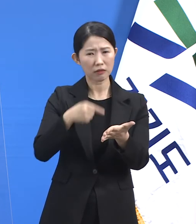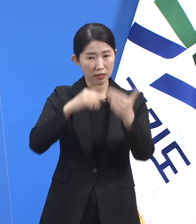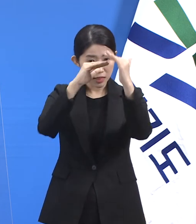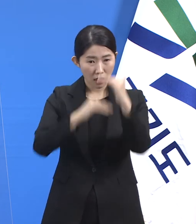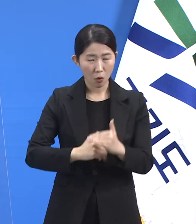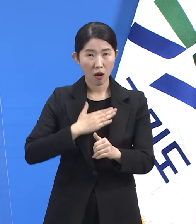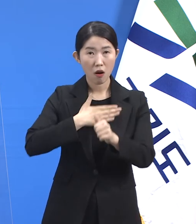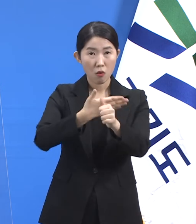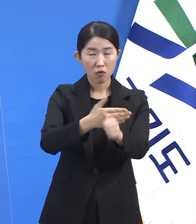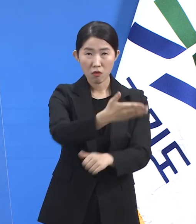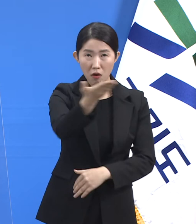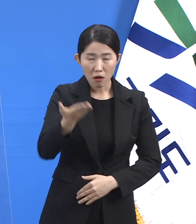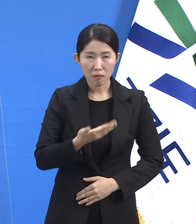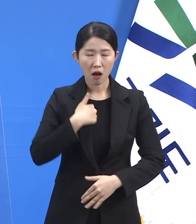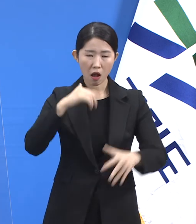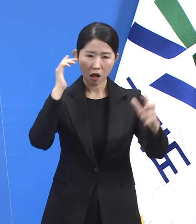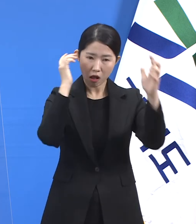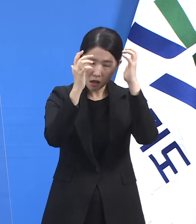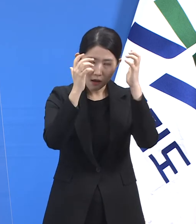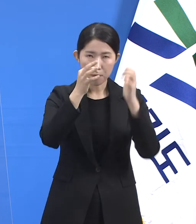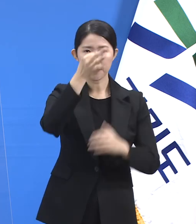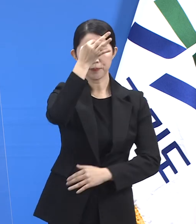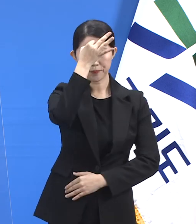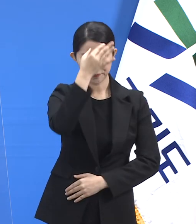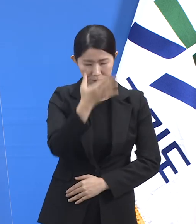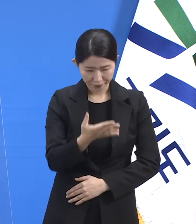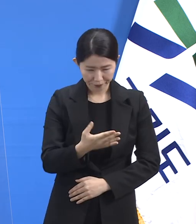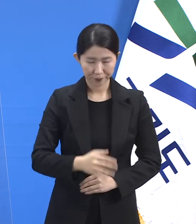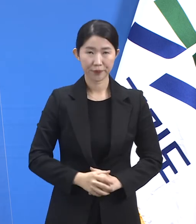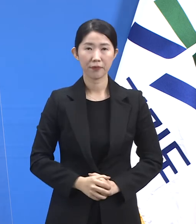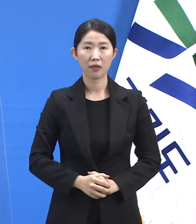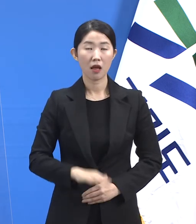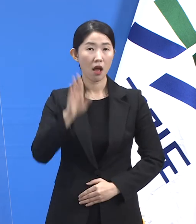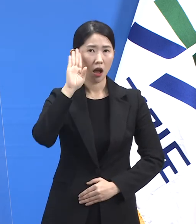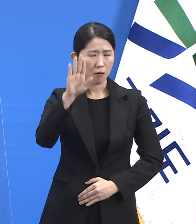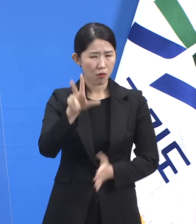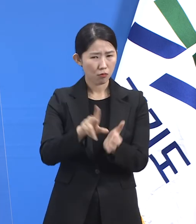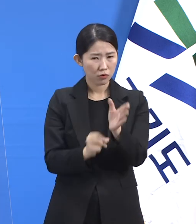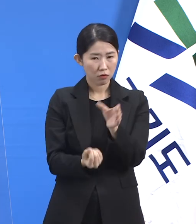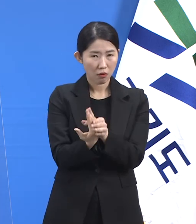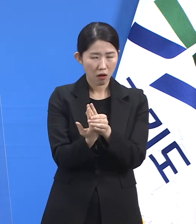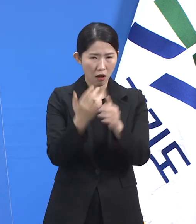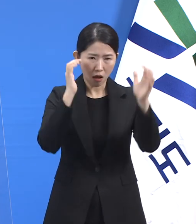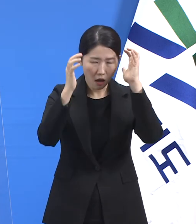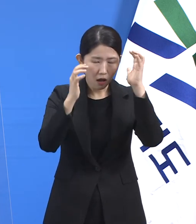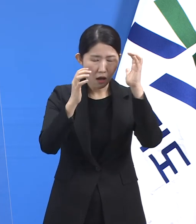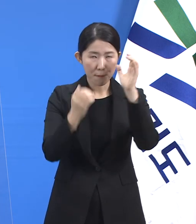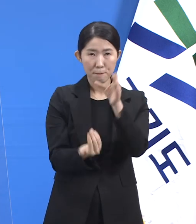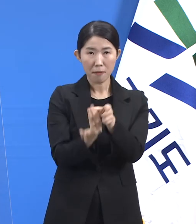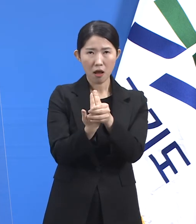혼선을 빚어 송구합니다. 유사한 일이 다시 발생하지 않도록 조심하겠습니다.